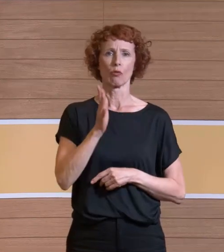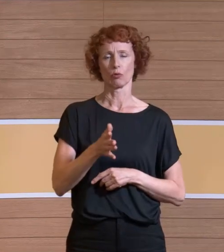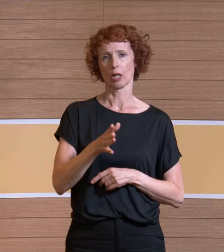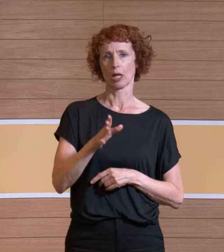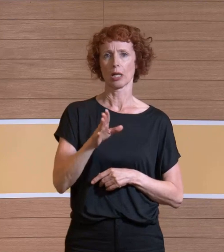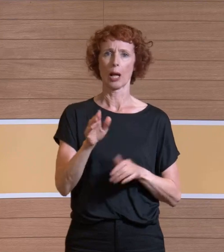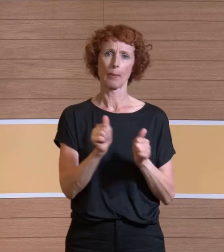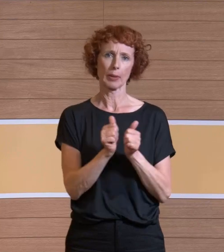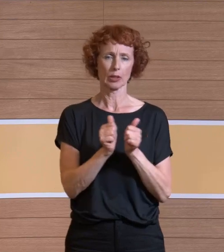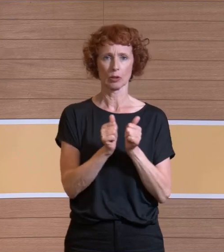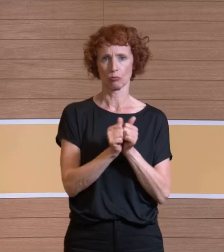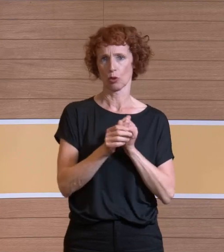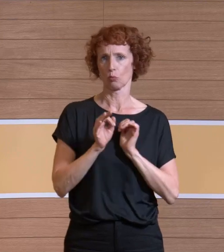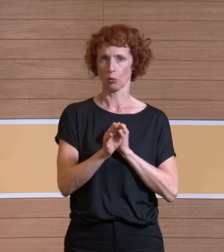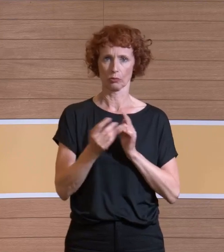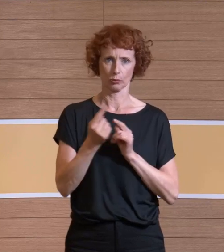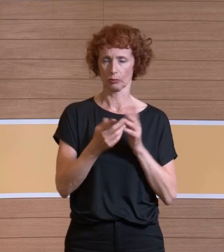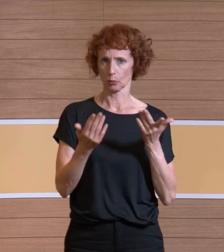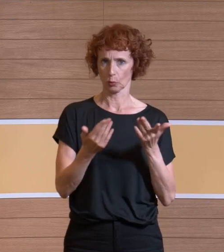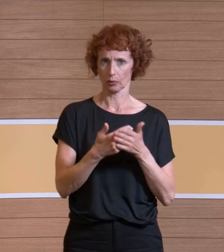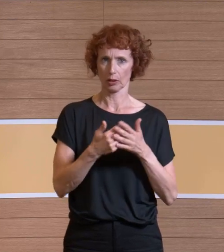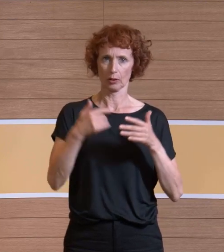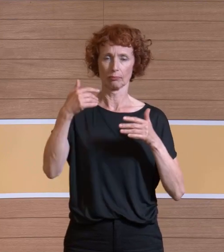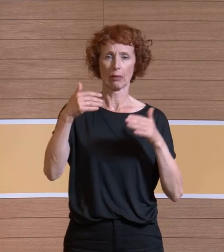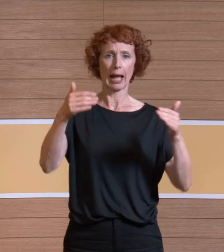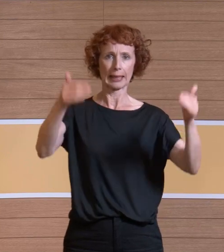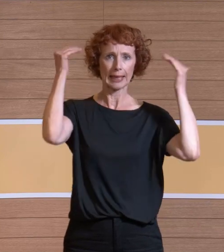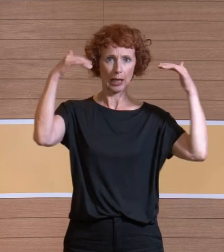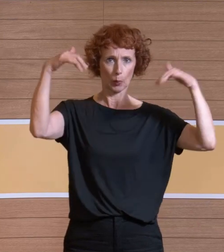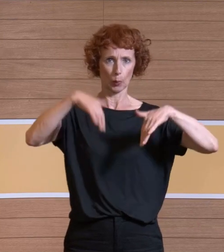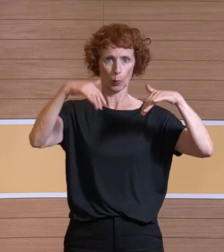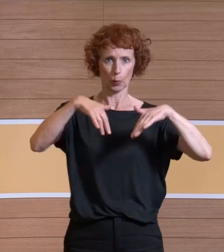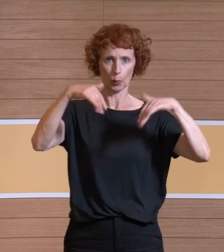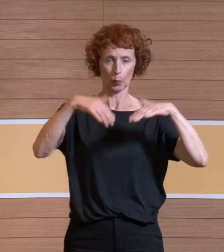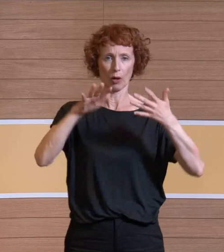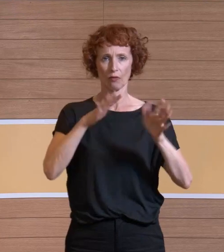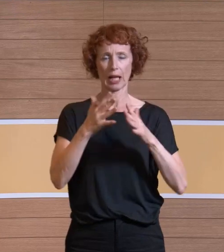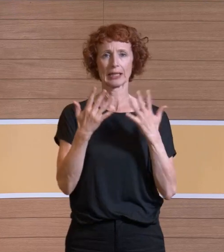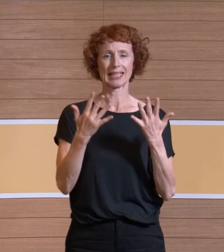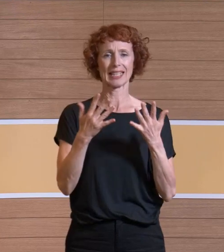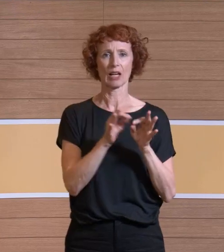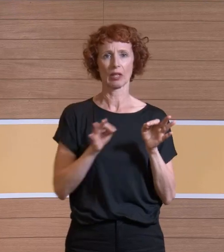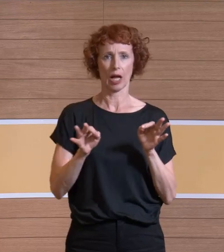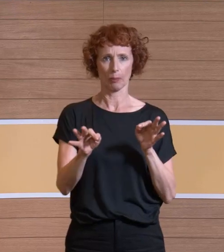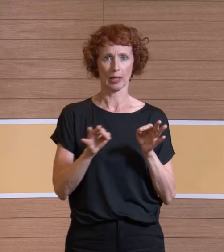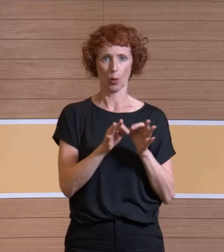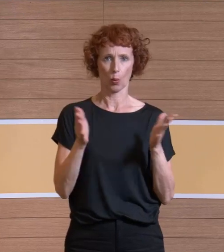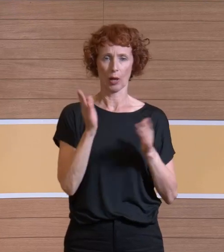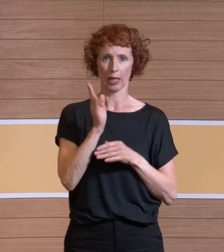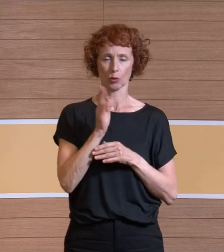pro Stunde, strömt vertikal aus einem Deckenauslass, der in der Regel 10 Quadratmeter groß ist, Richtung Patient